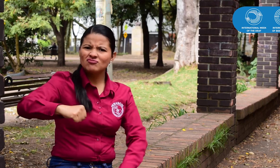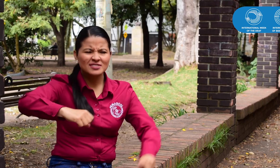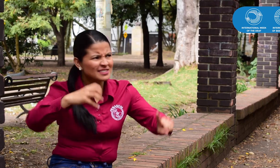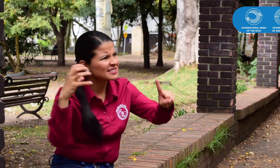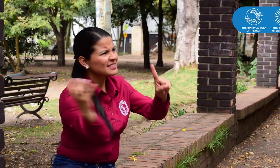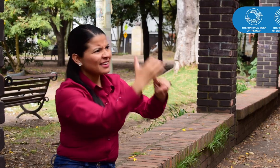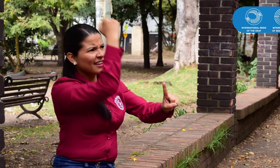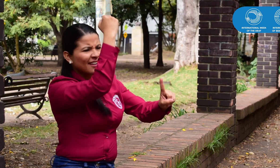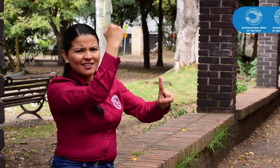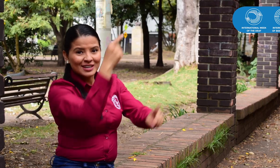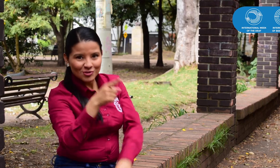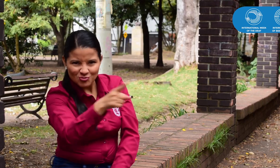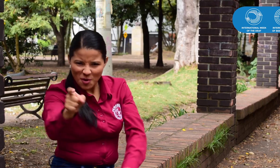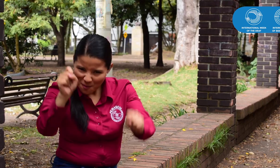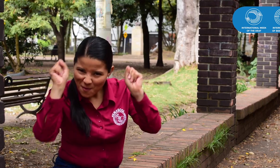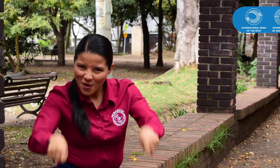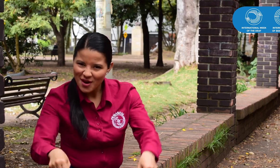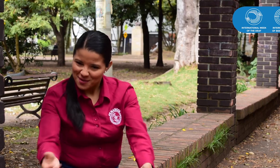Vamos, ustedes pueden hacerlo.